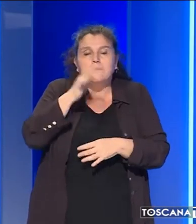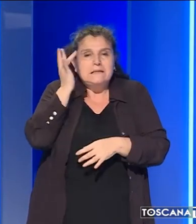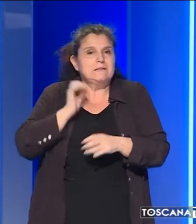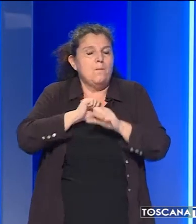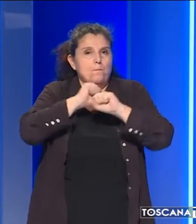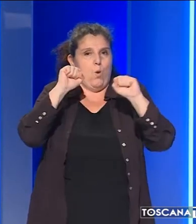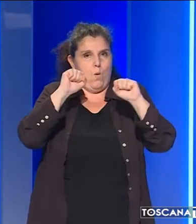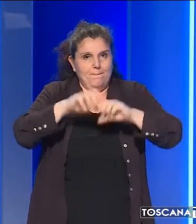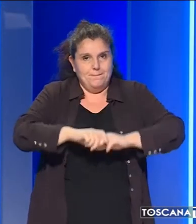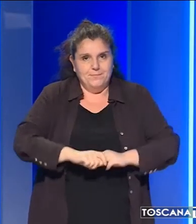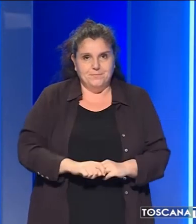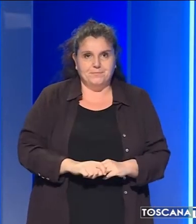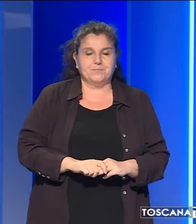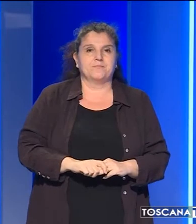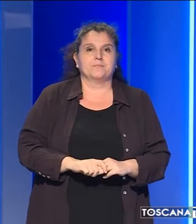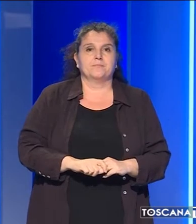esplodere.